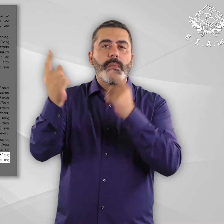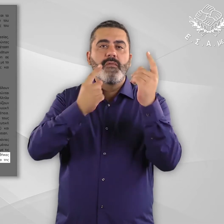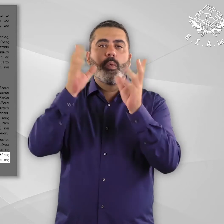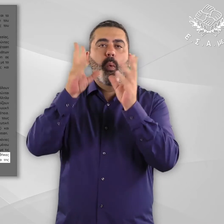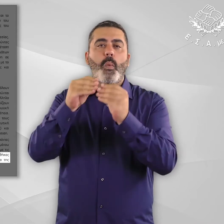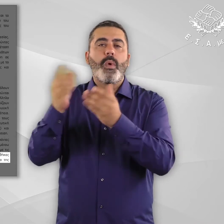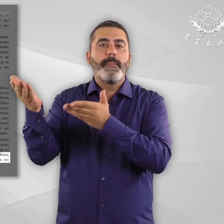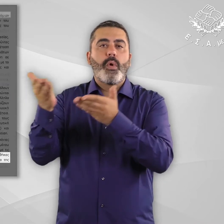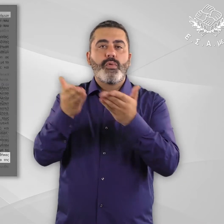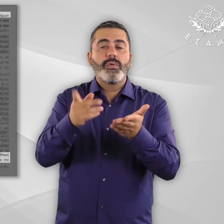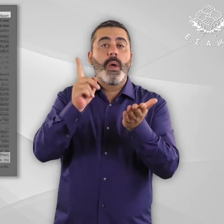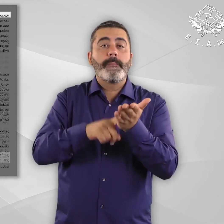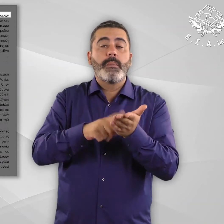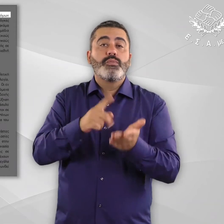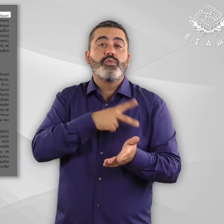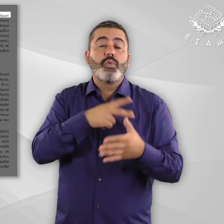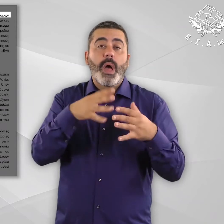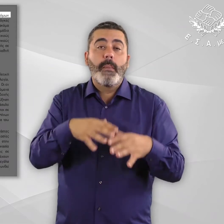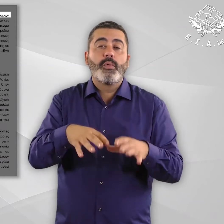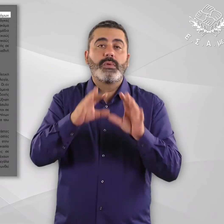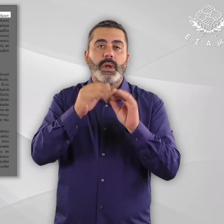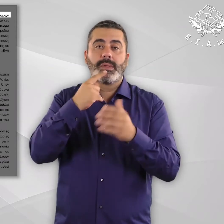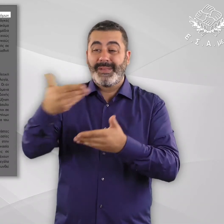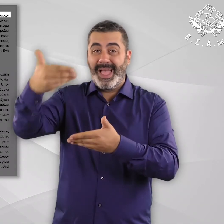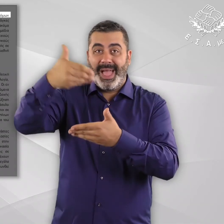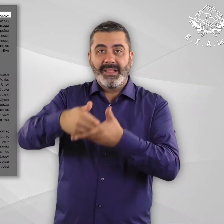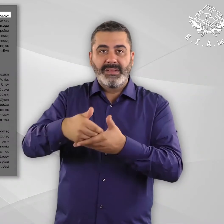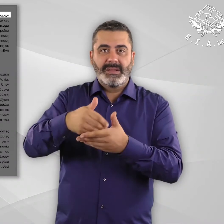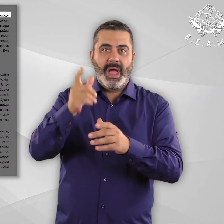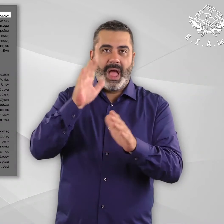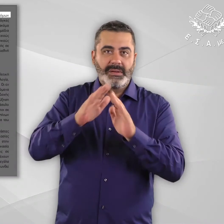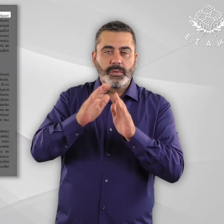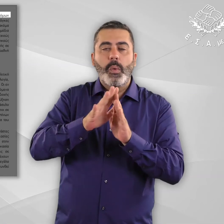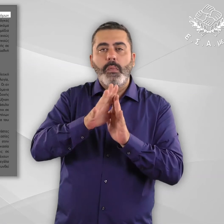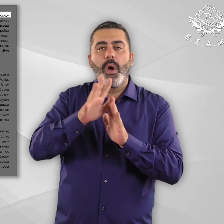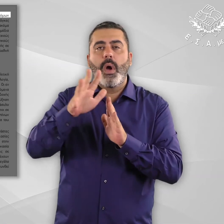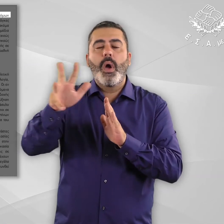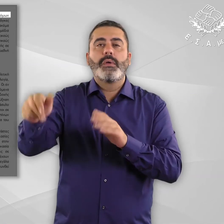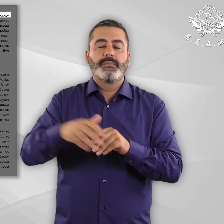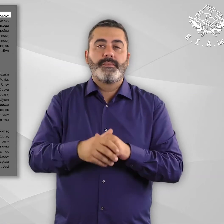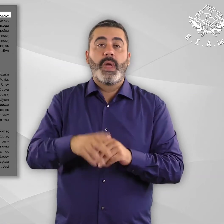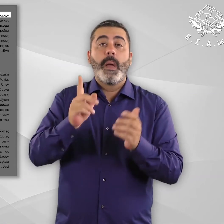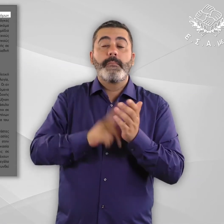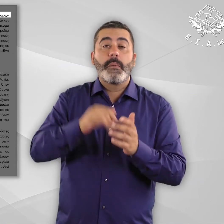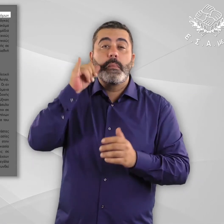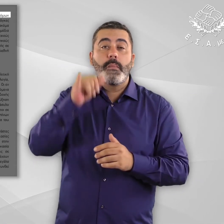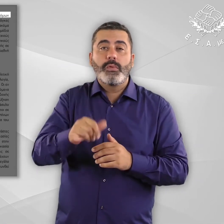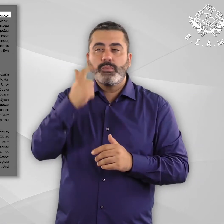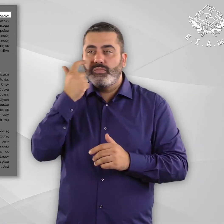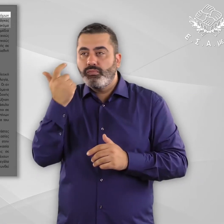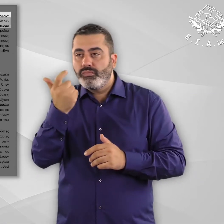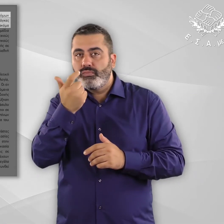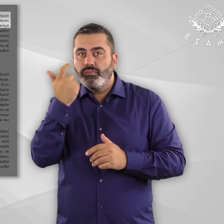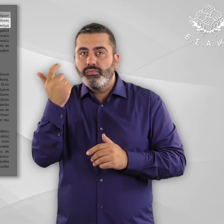να εφαρμόζονται καθ' όλη τη διάρκεια της διαδικασίας χορήγησης ασύλου και η κατάσταση των ατόμων αυτών πρέπει να παρακολουθείται